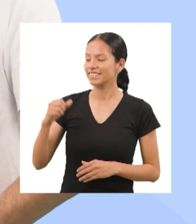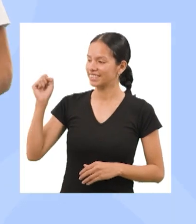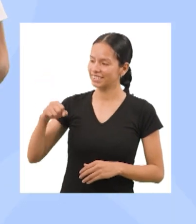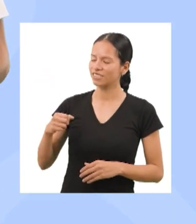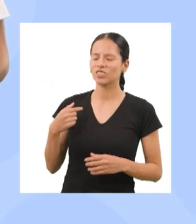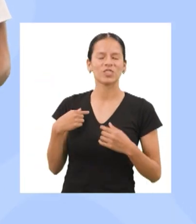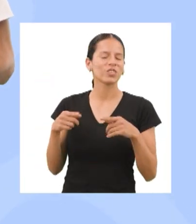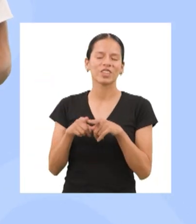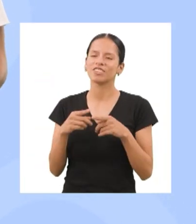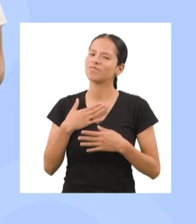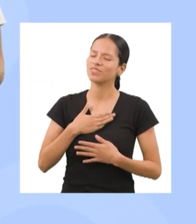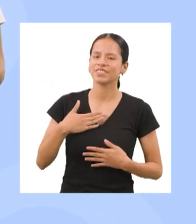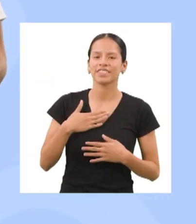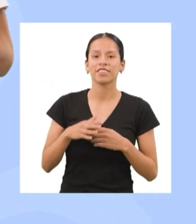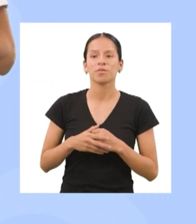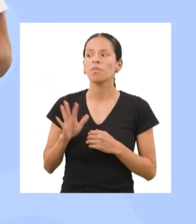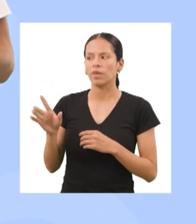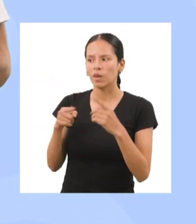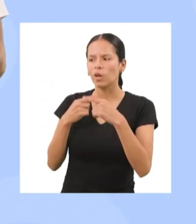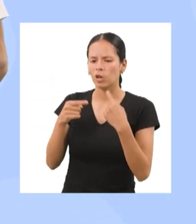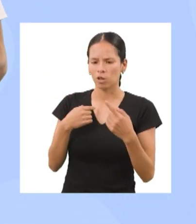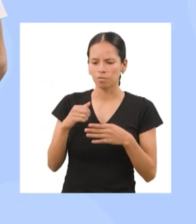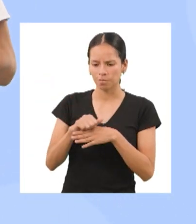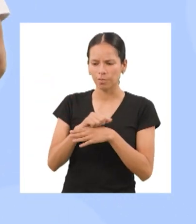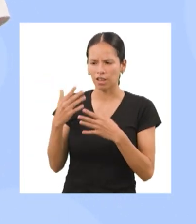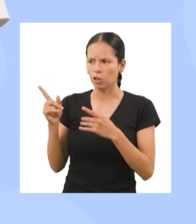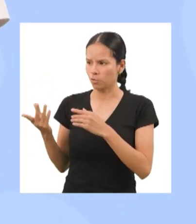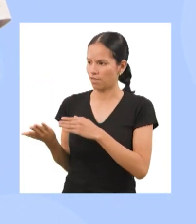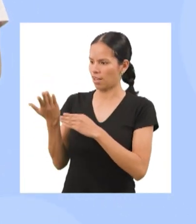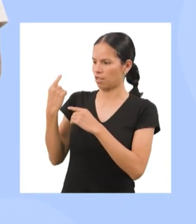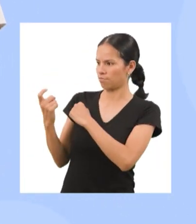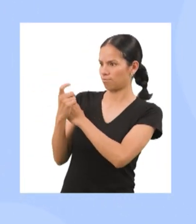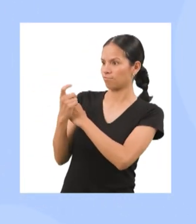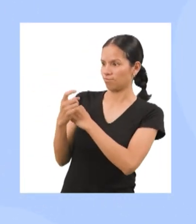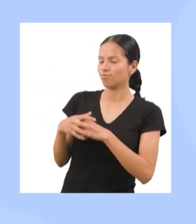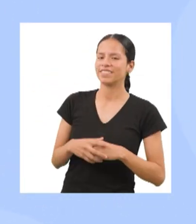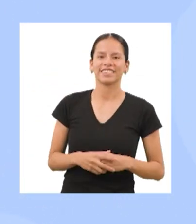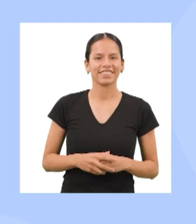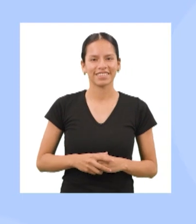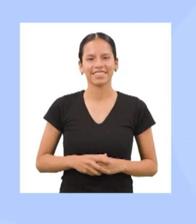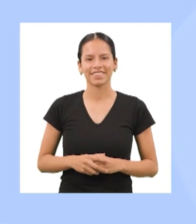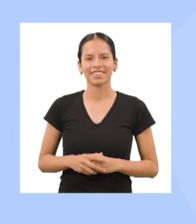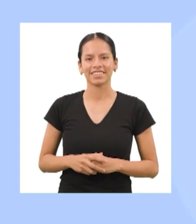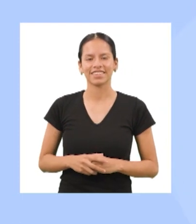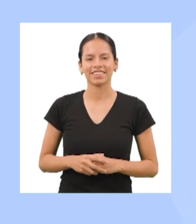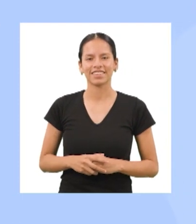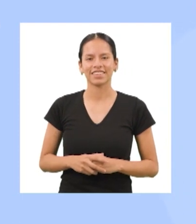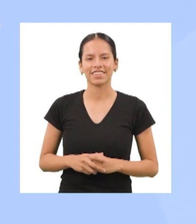Sí, yo también Te cuento que he estado practicando lo que nos enseñaste en la clase pasada ¡Qué bueno! Espero que todos